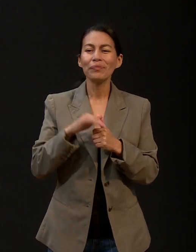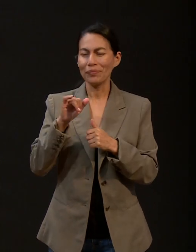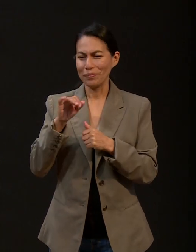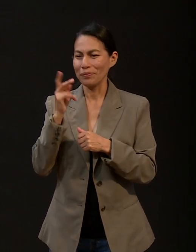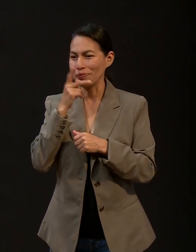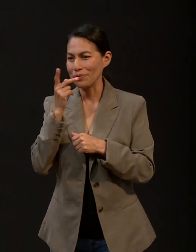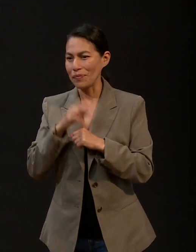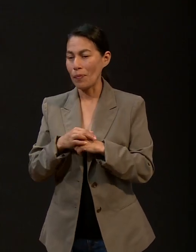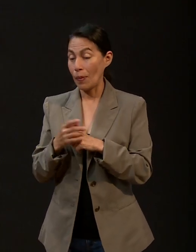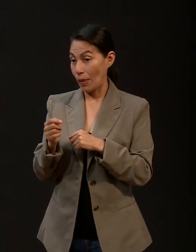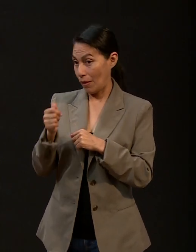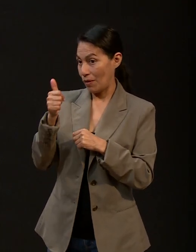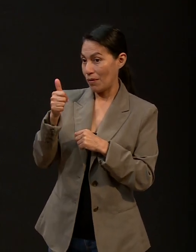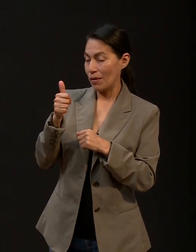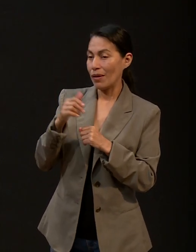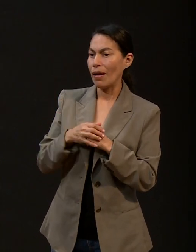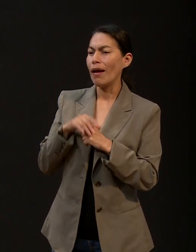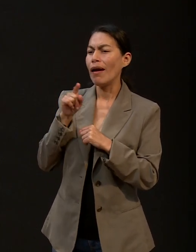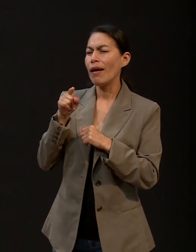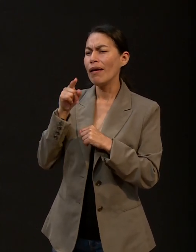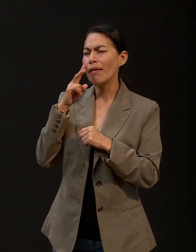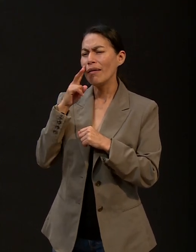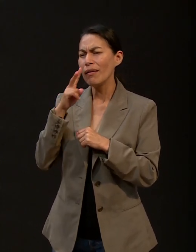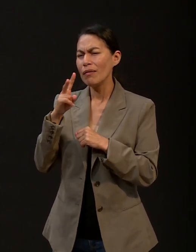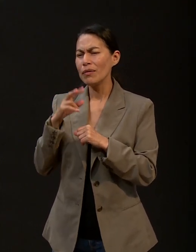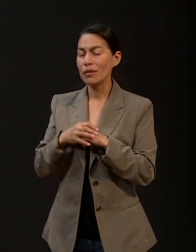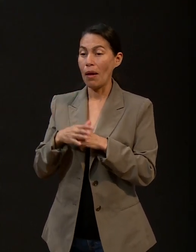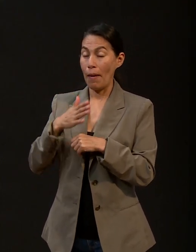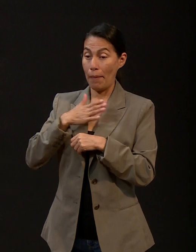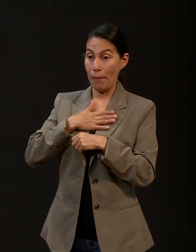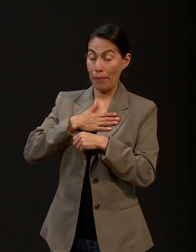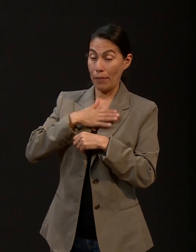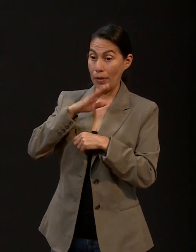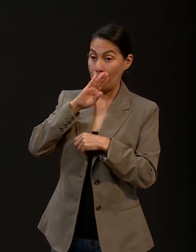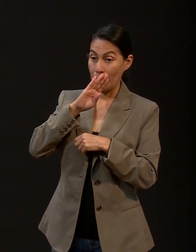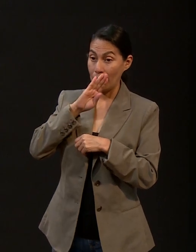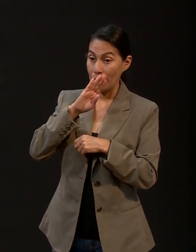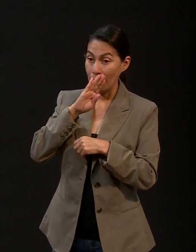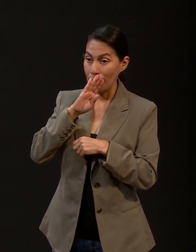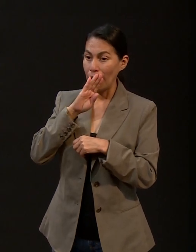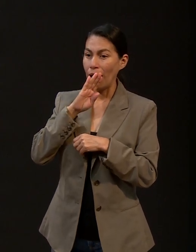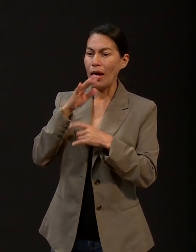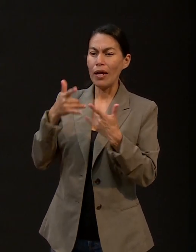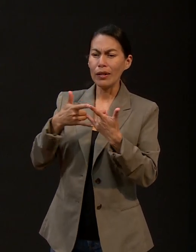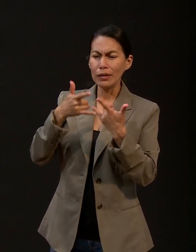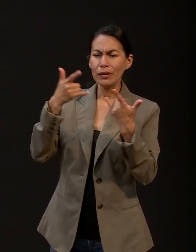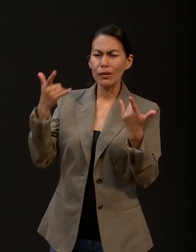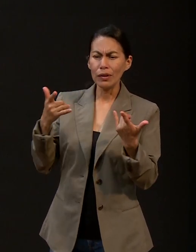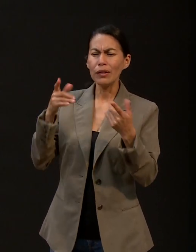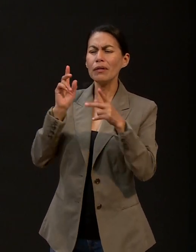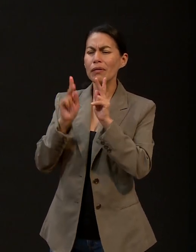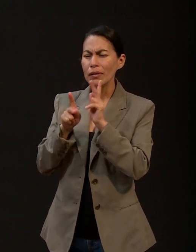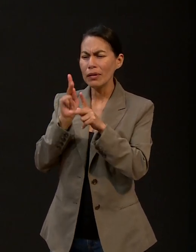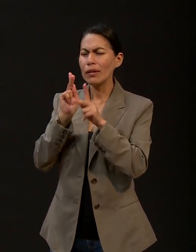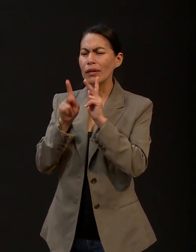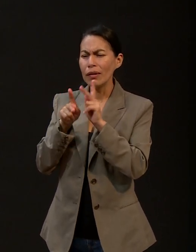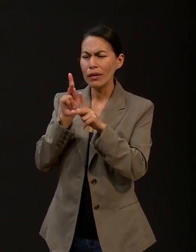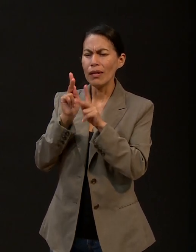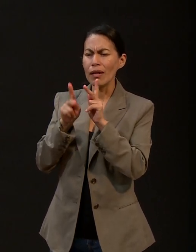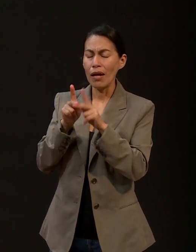En la primera imagen que estamos viendo podemos ver a mi mamá precisamente contándome estas historias a través